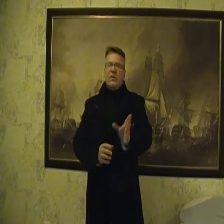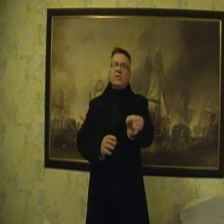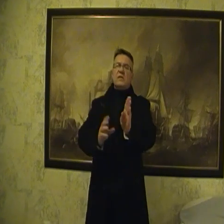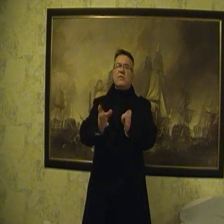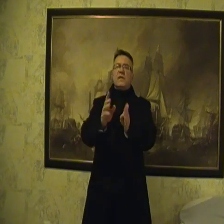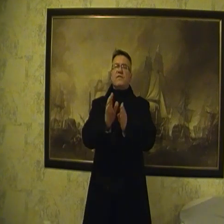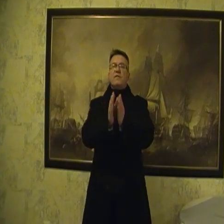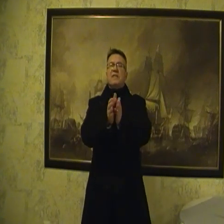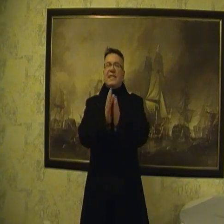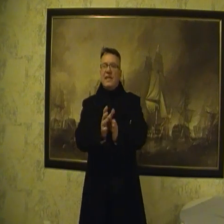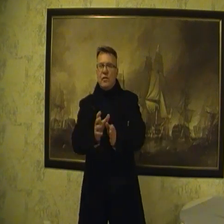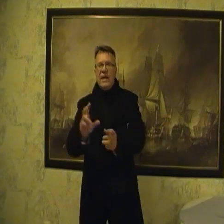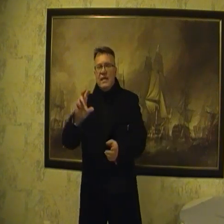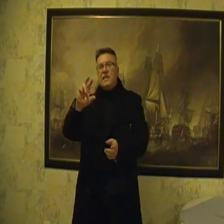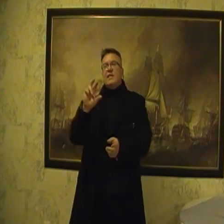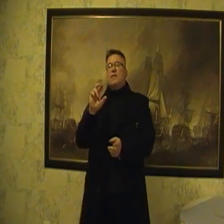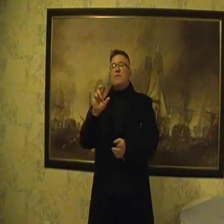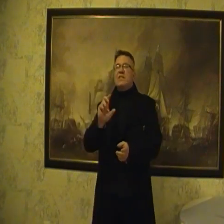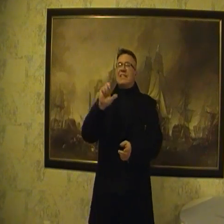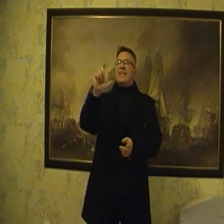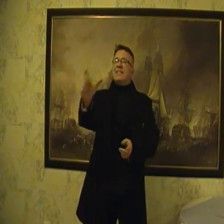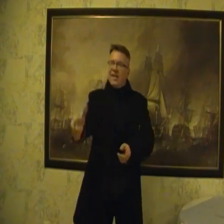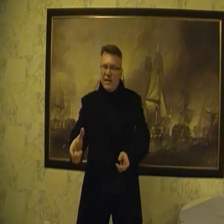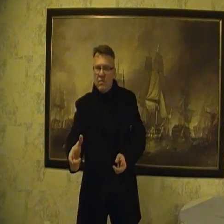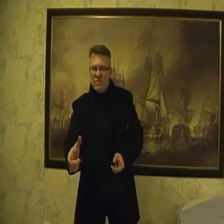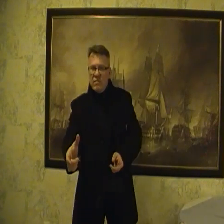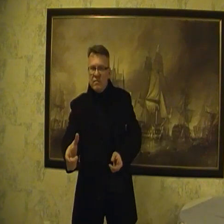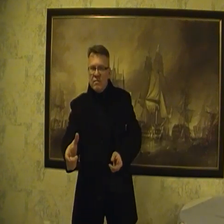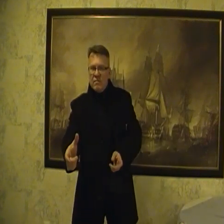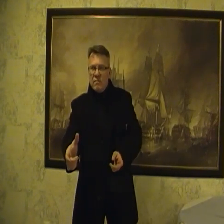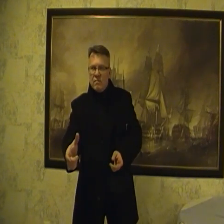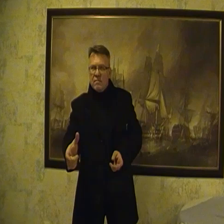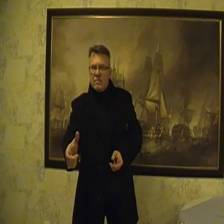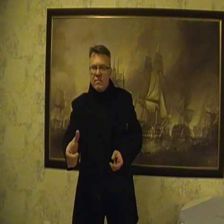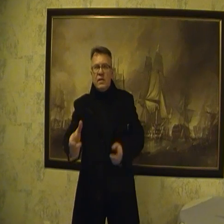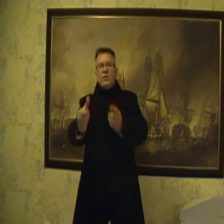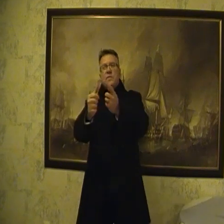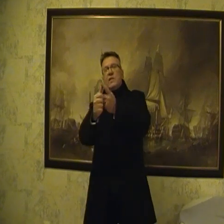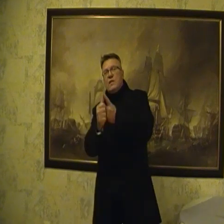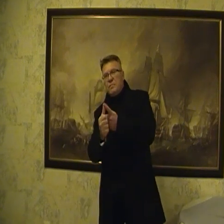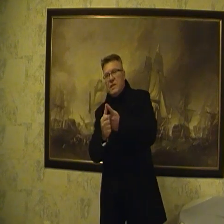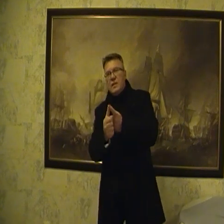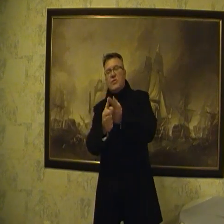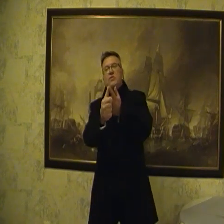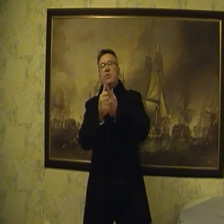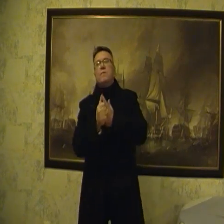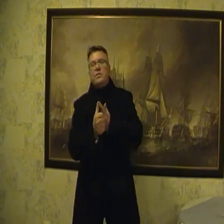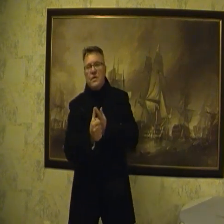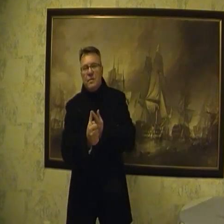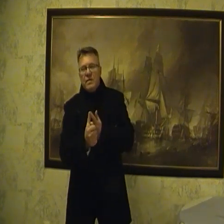Oni się zajmują tak zwaną taktyką, ale nikt nie zajmuje się strategią. Nikt nie odpowiada na to pytanie. Dlaczego się nie pompuje ropy?